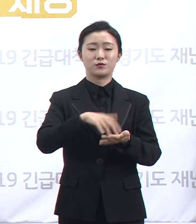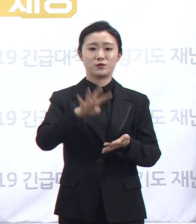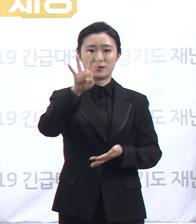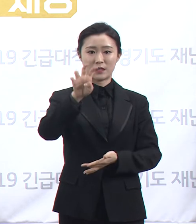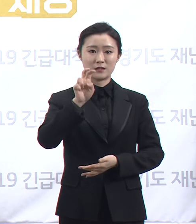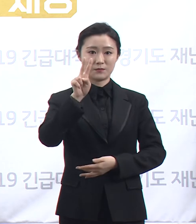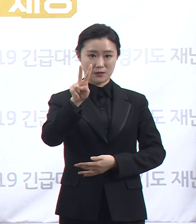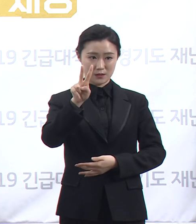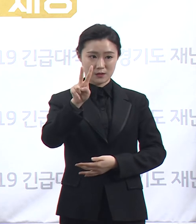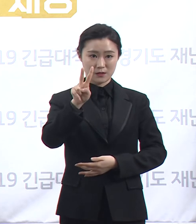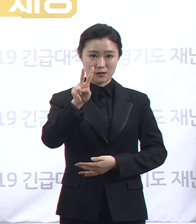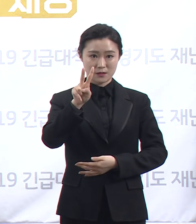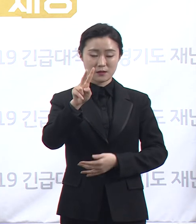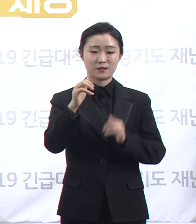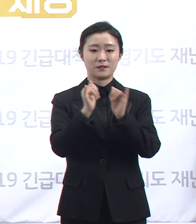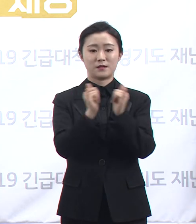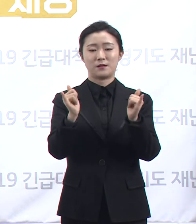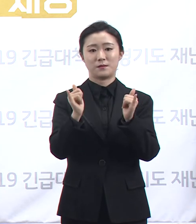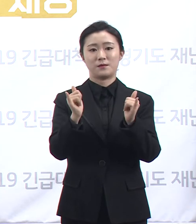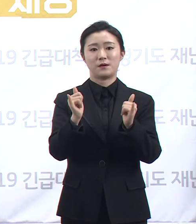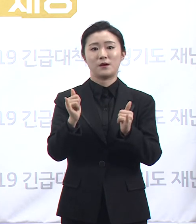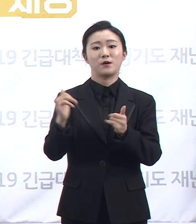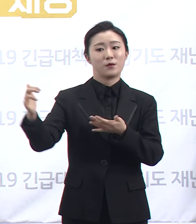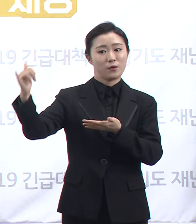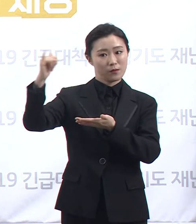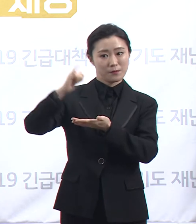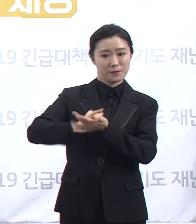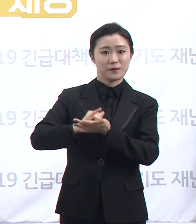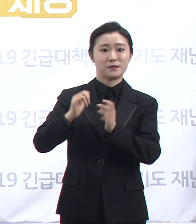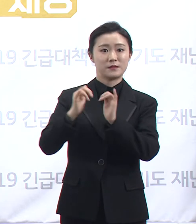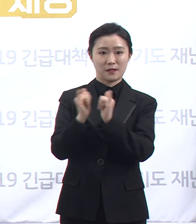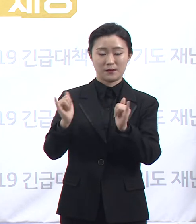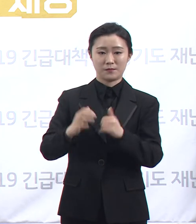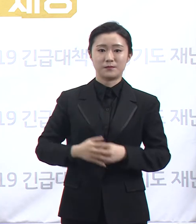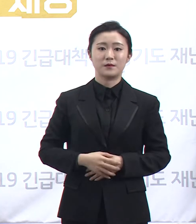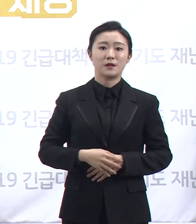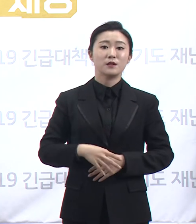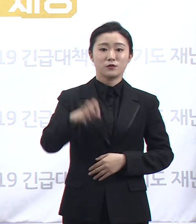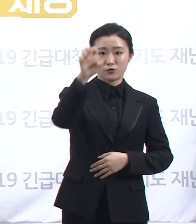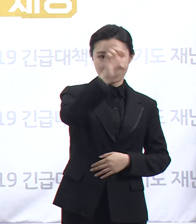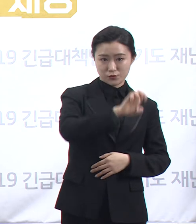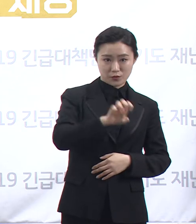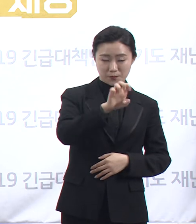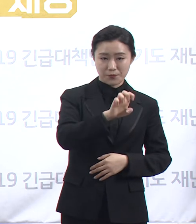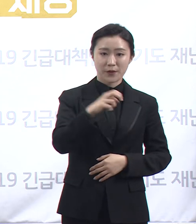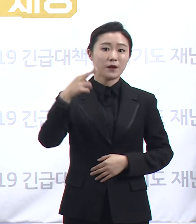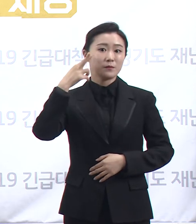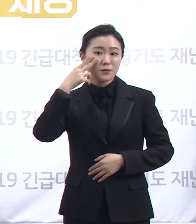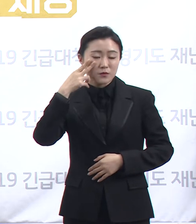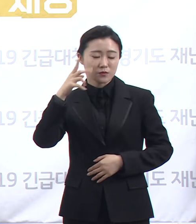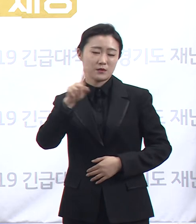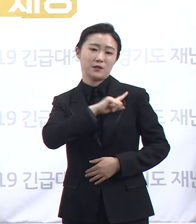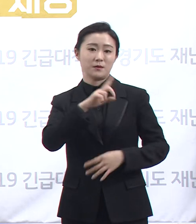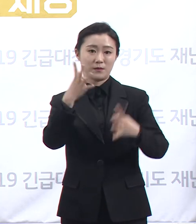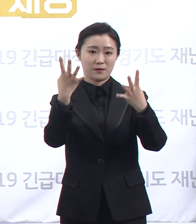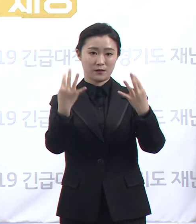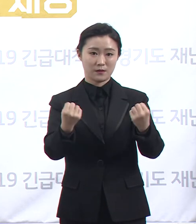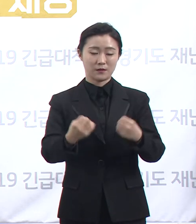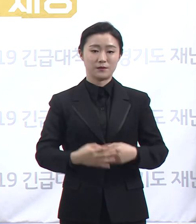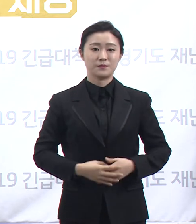이중 유럽과 미국발 확진자가 85.7%인 36명으로 가장 비율이 높습니다.